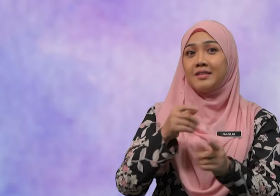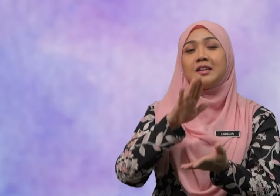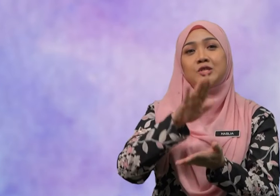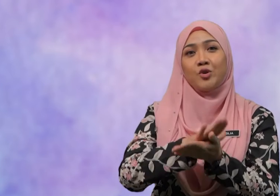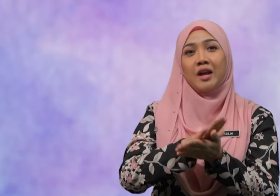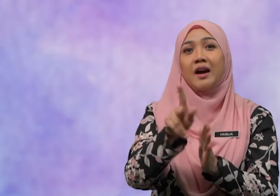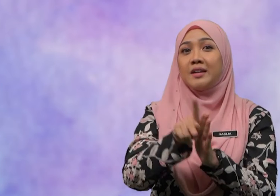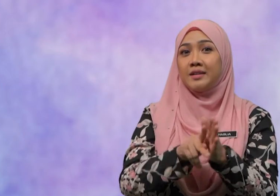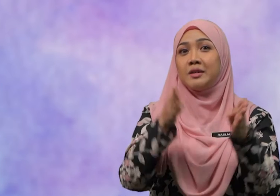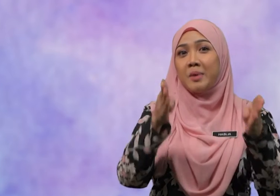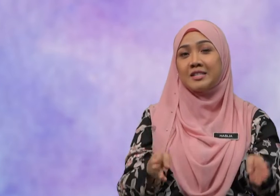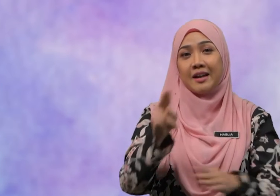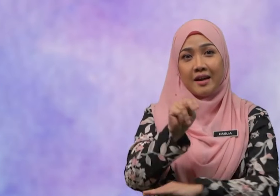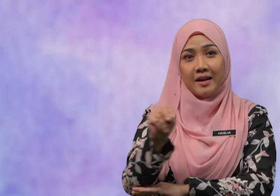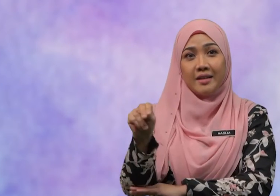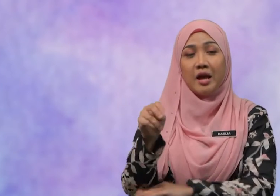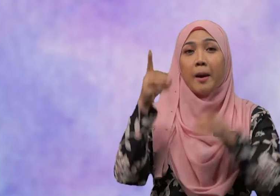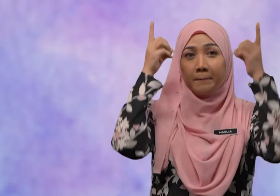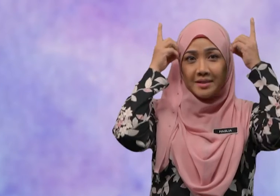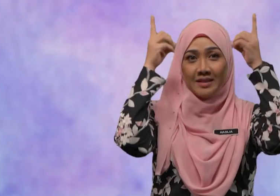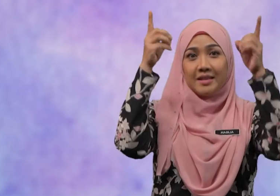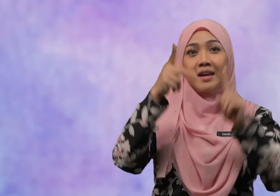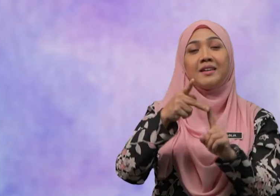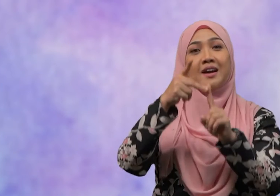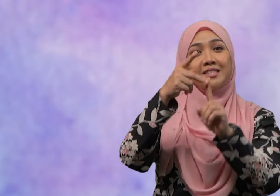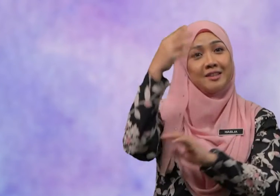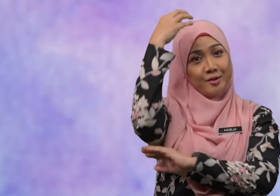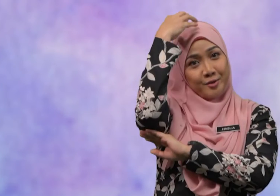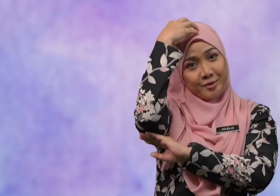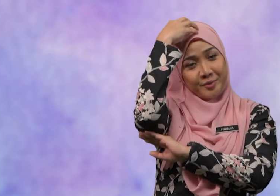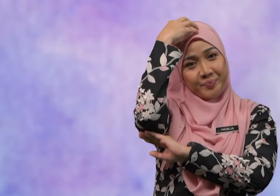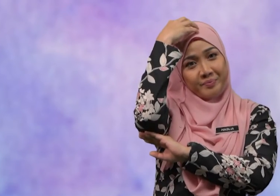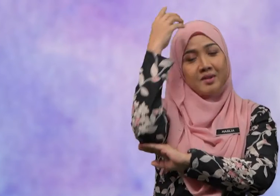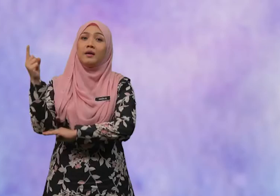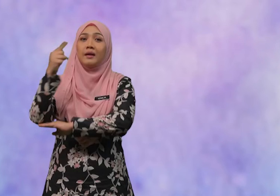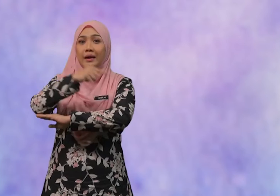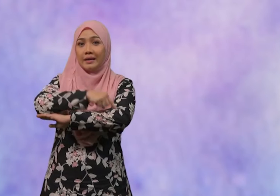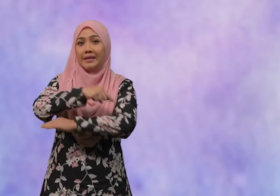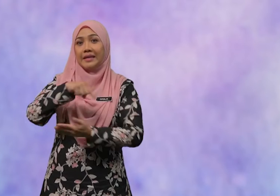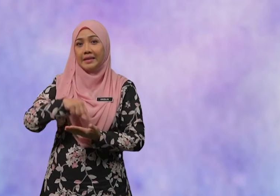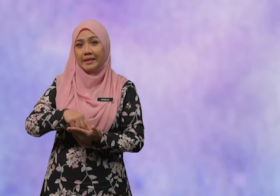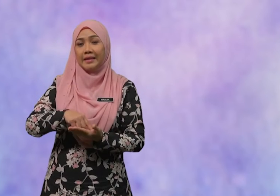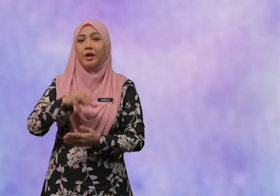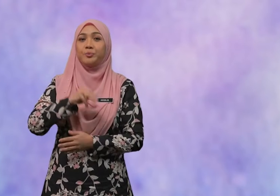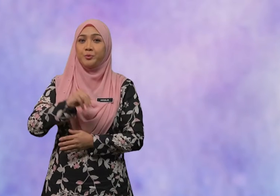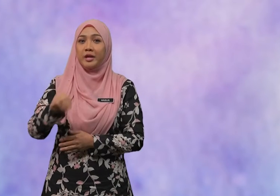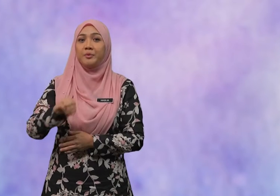Sekolah Kebangsaan Pendidikan Khas Lango. Hari ini, murid